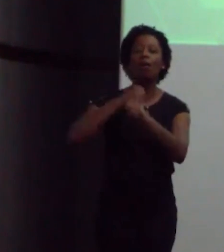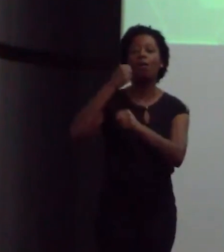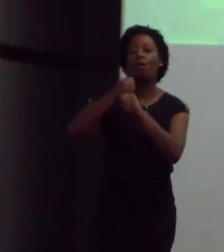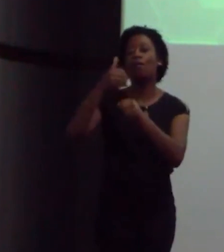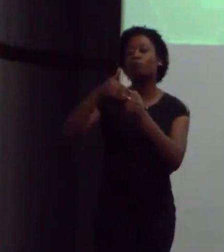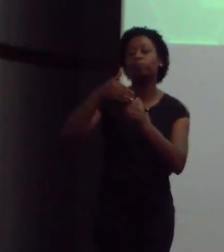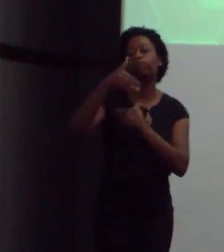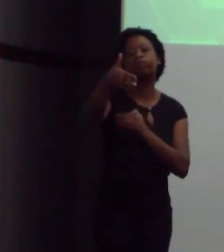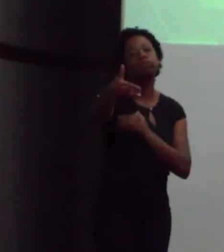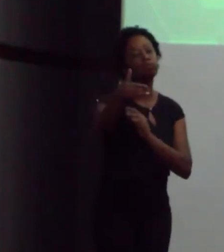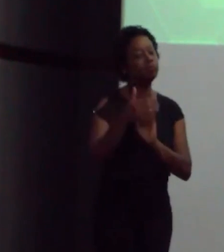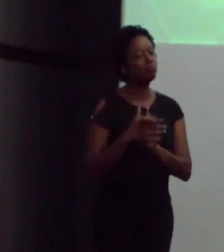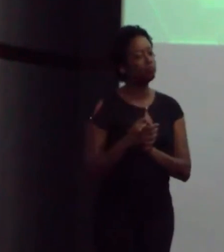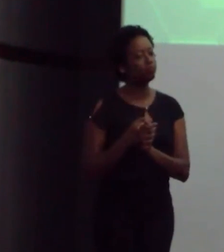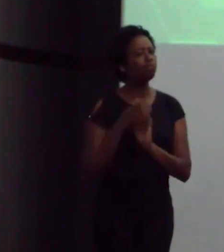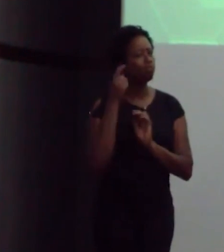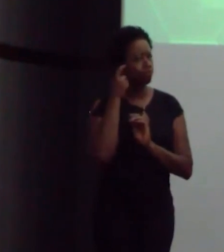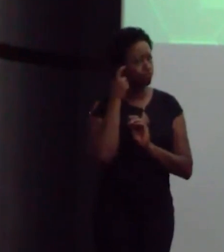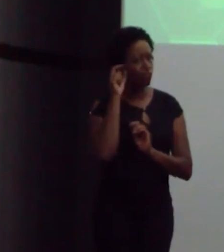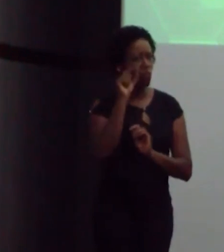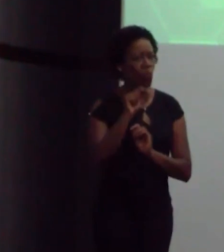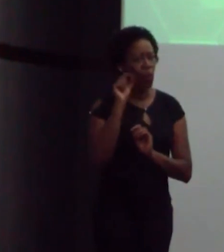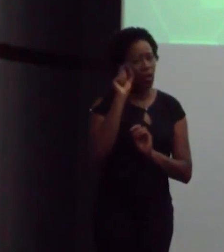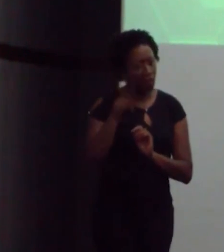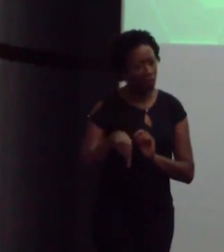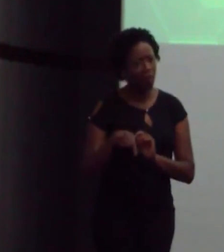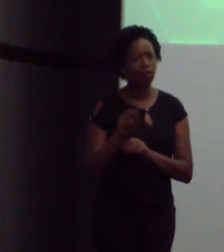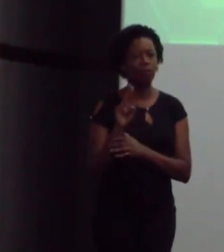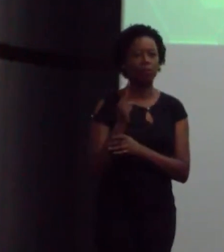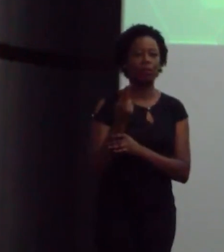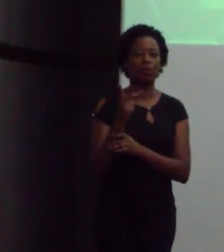próxima década, muito provavelmente, será o hidrogênio.